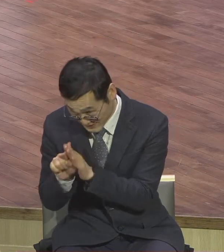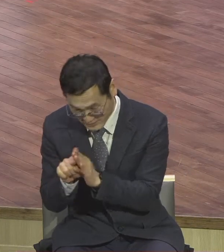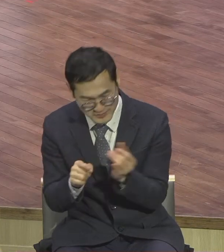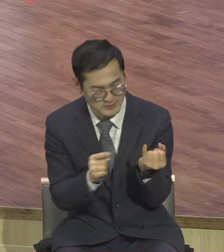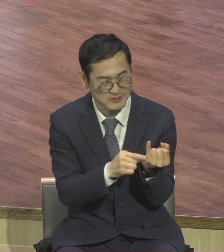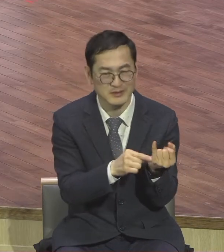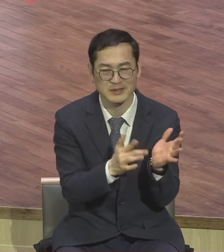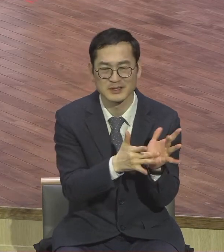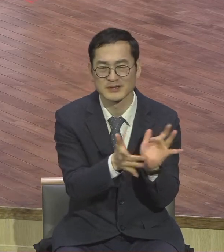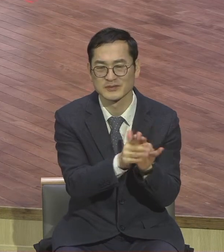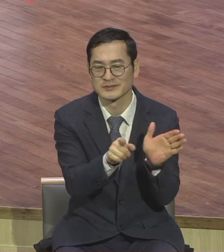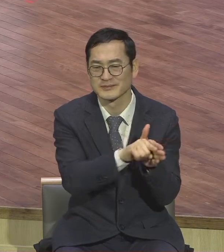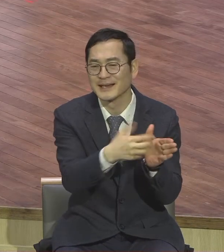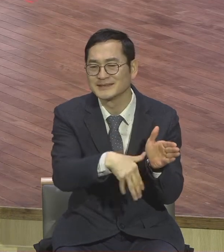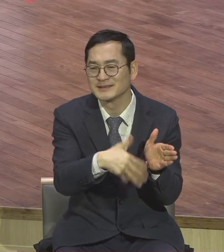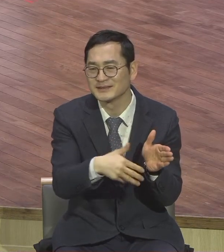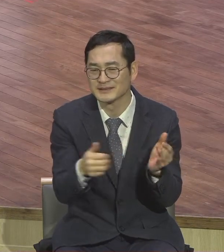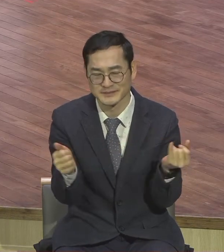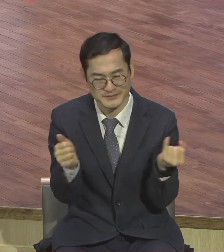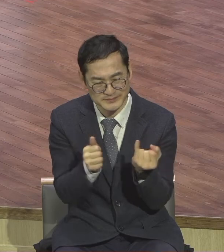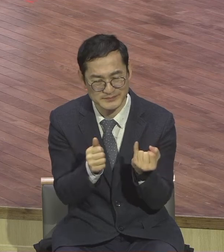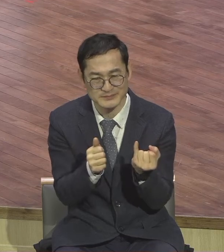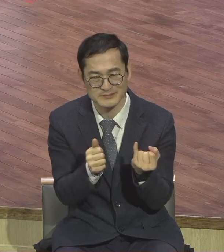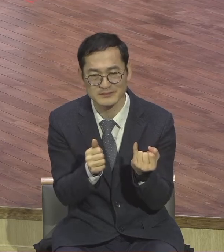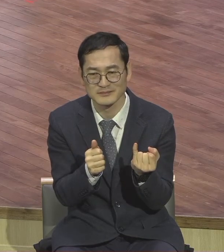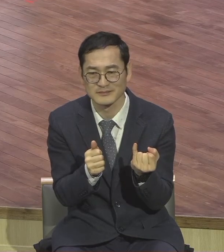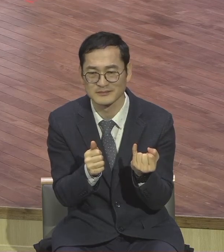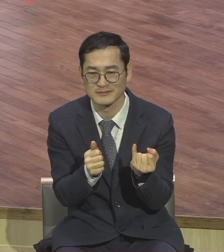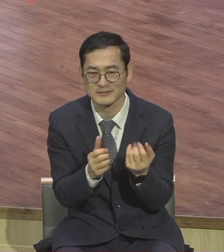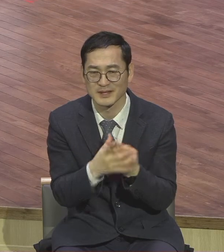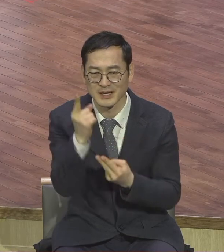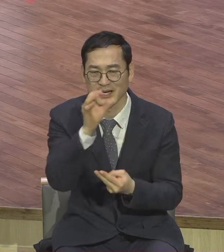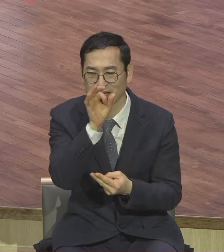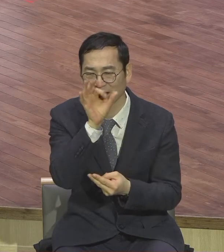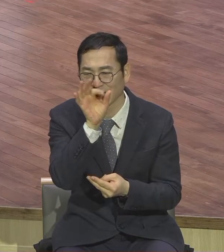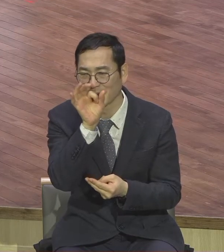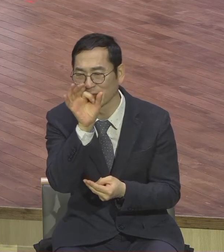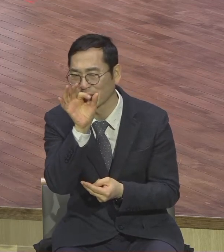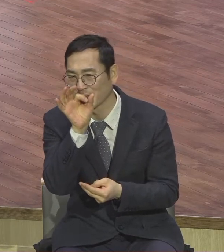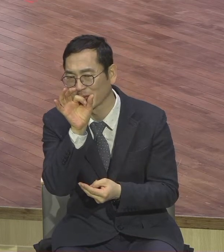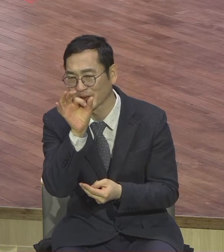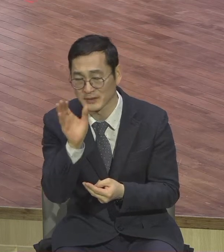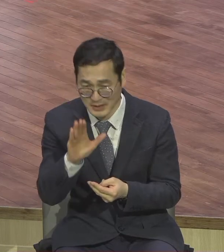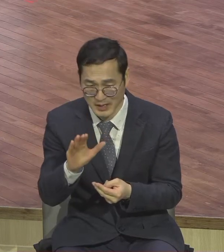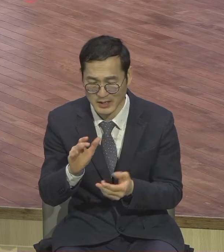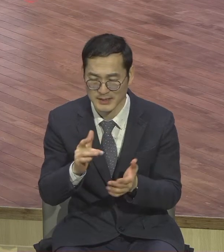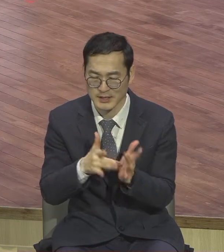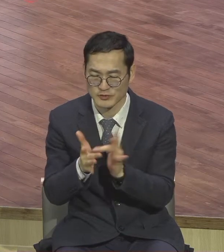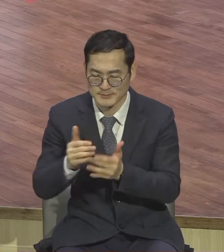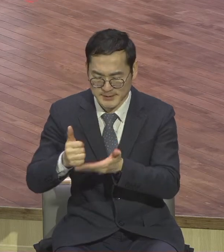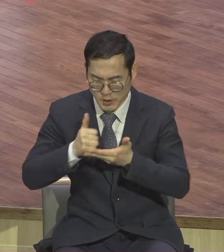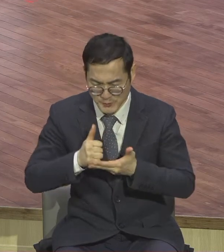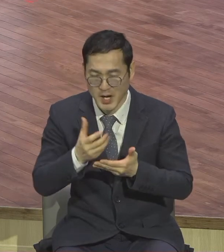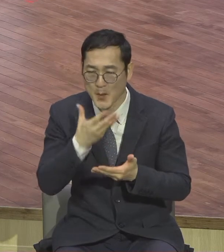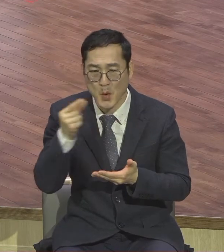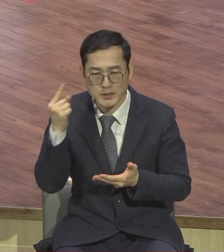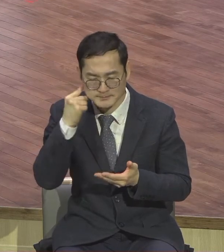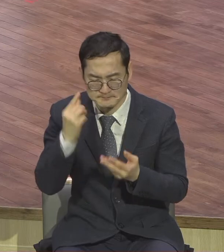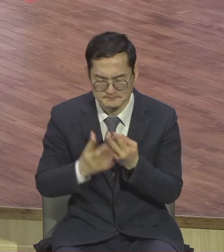판이지 사르른 판 언제 터질지 모르지 그런데 이 복음이 완전히 되어버리면 완전 천국 가정 천국이죠